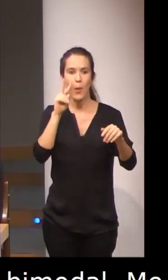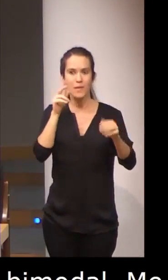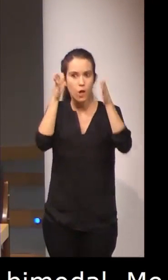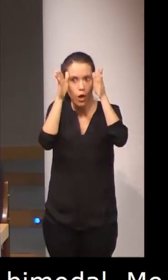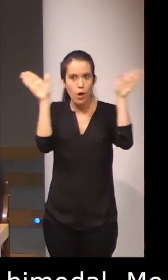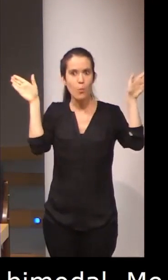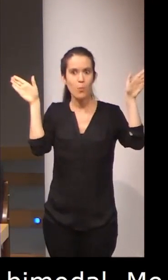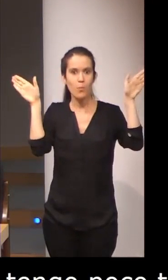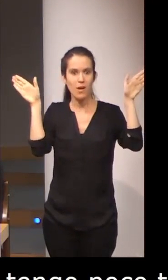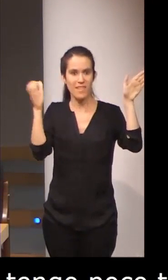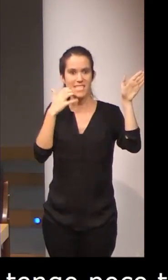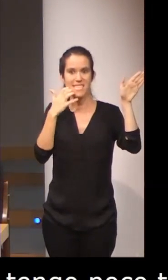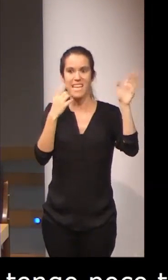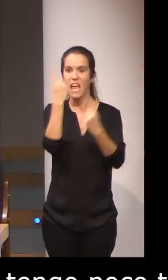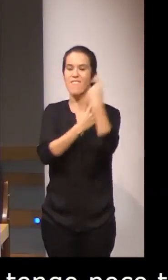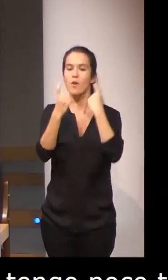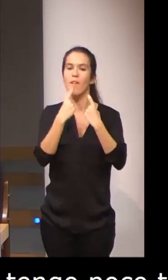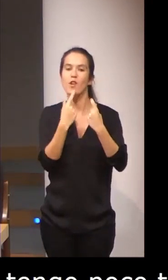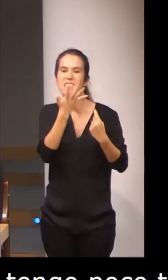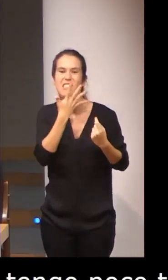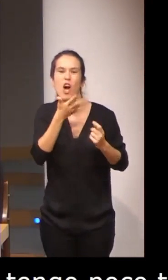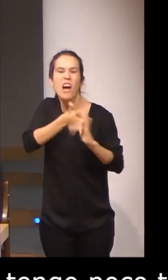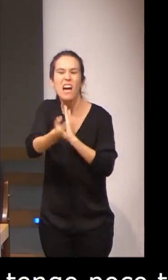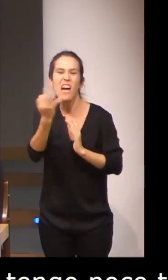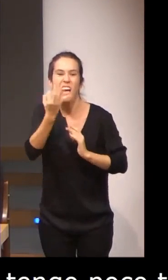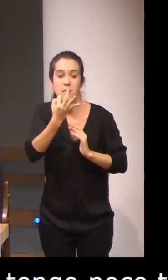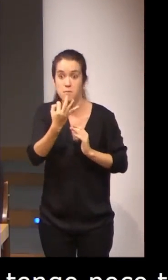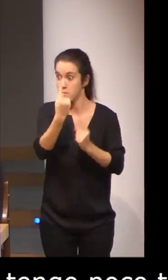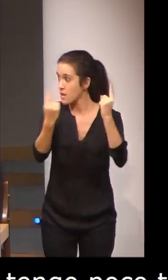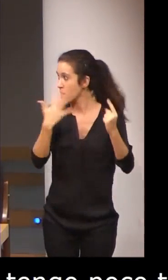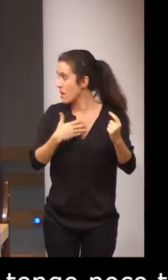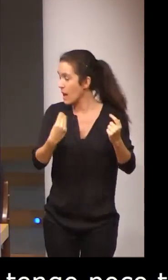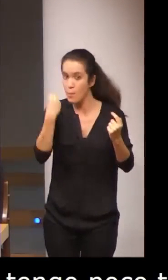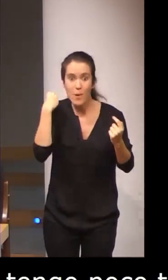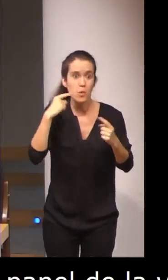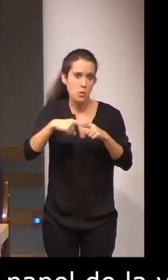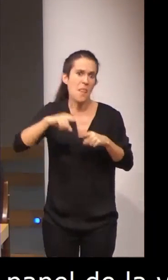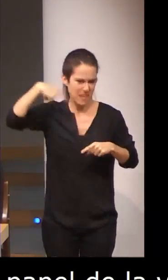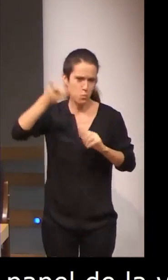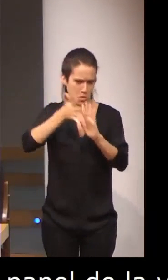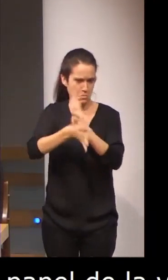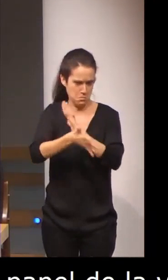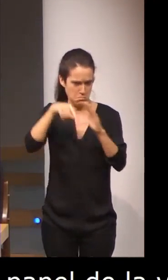a la hora de extraer el significado de los signos. Si alguien quiere preguntar algo después, pues…